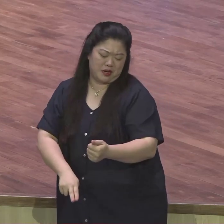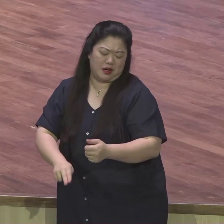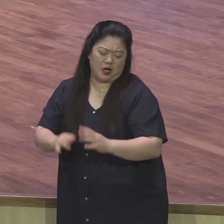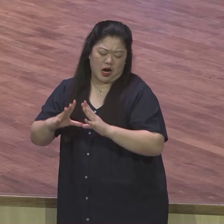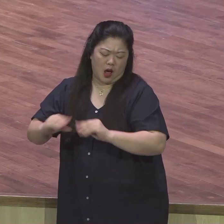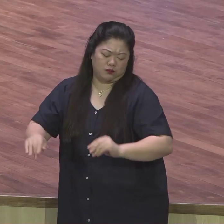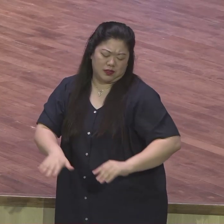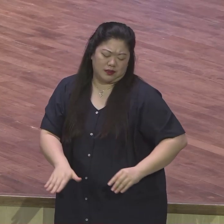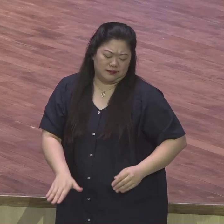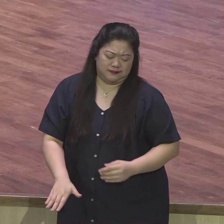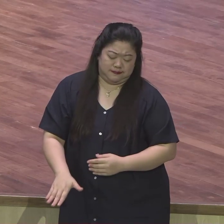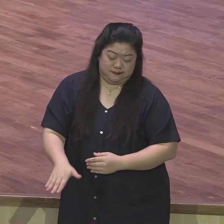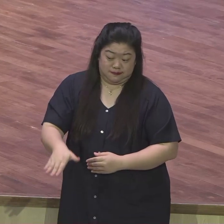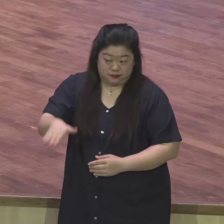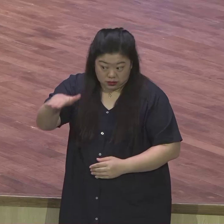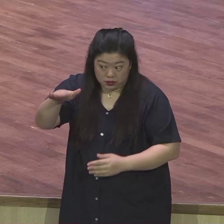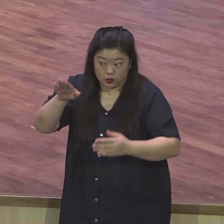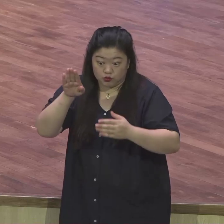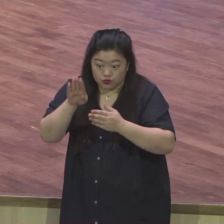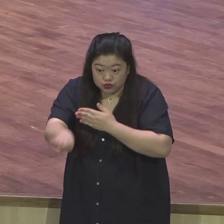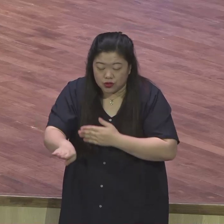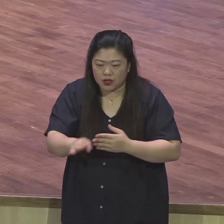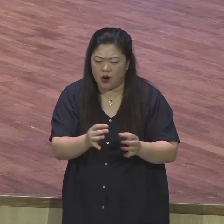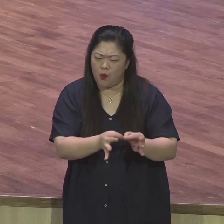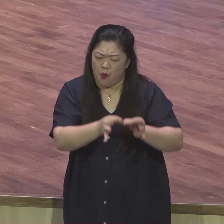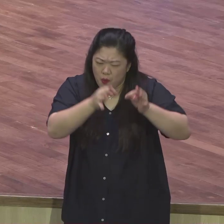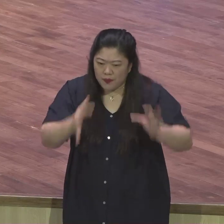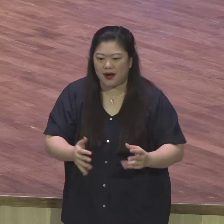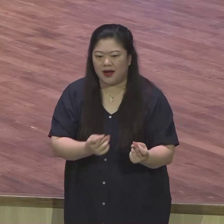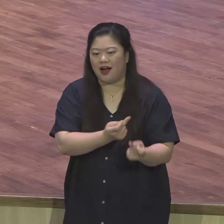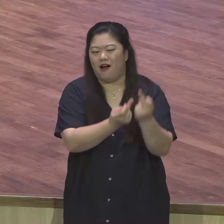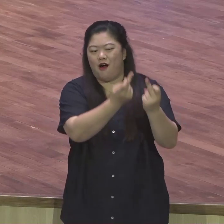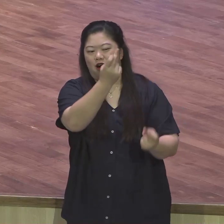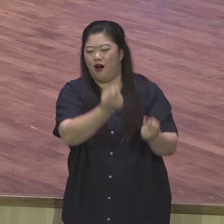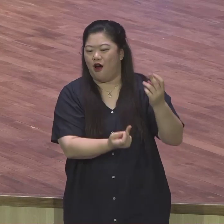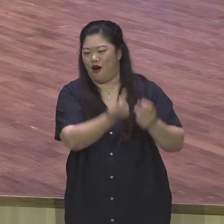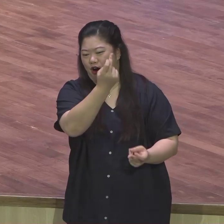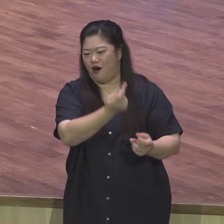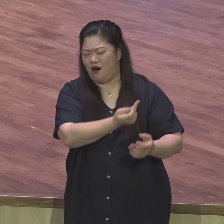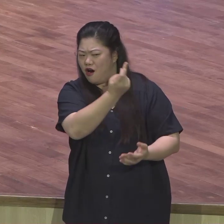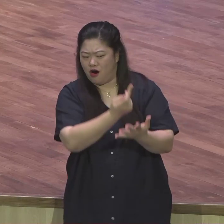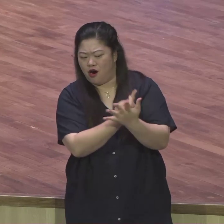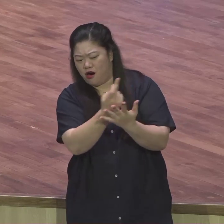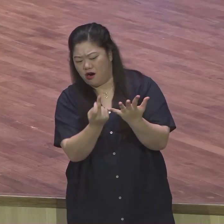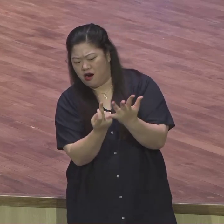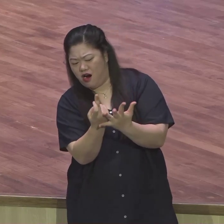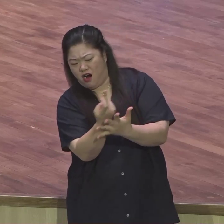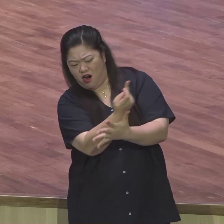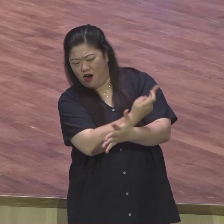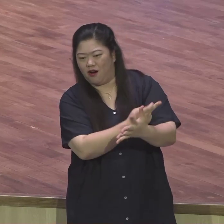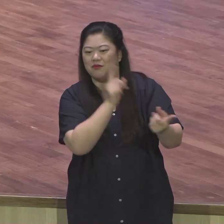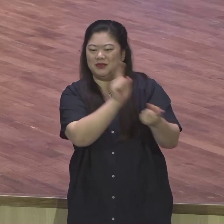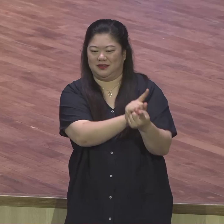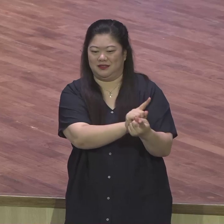장면이 기록되어 있습니다. 자신을 애급의 노예로 팔았던 형들과의 만남